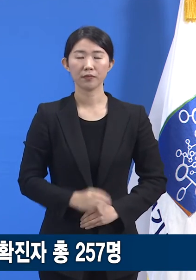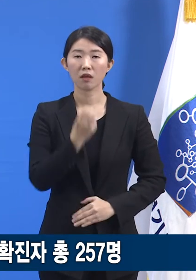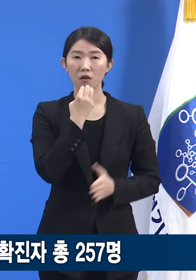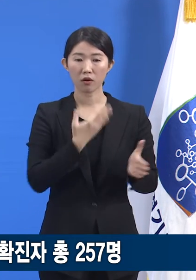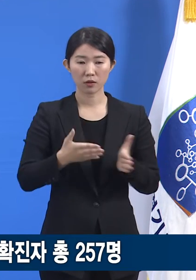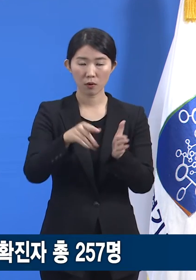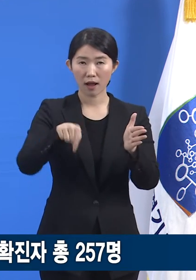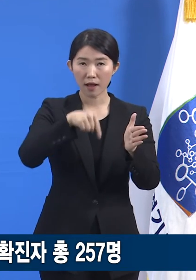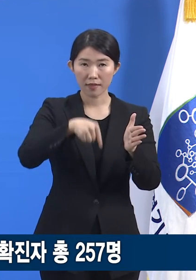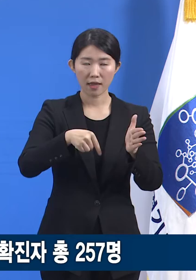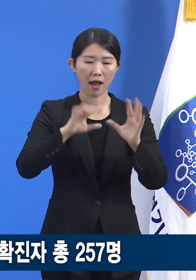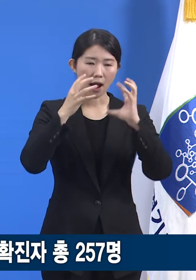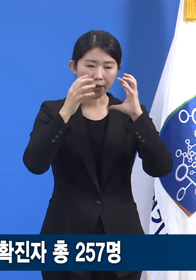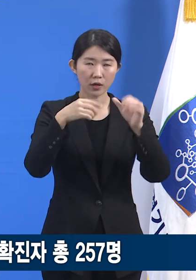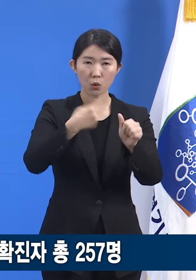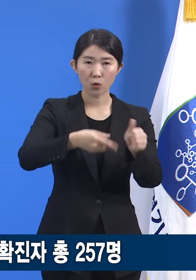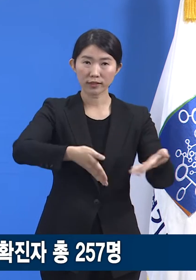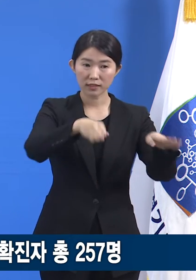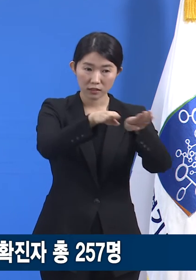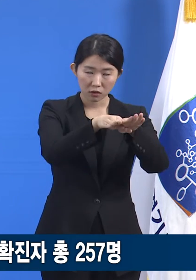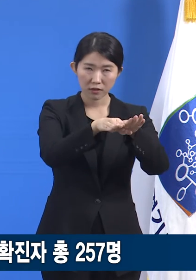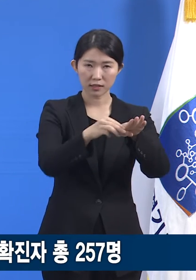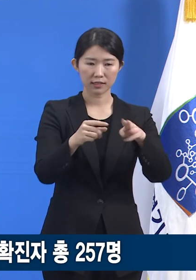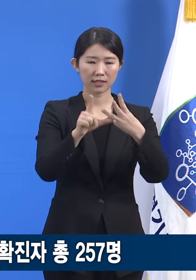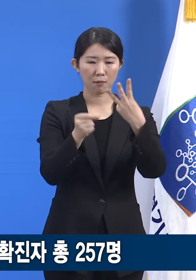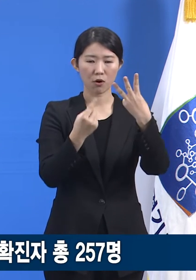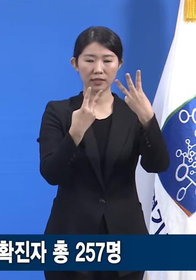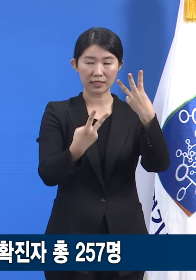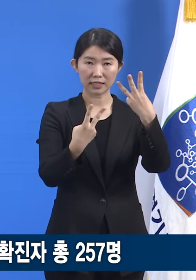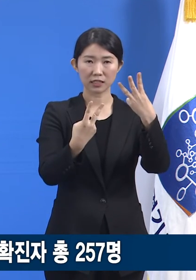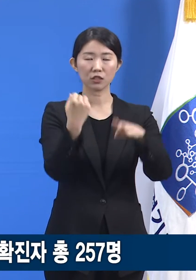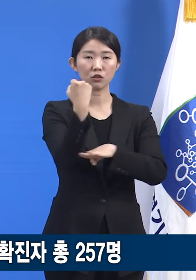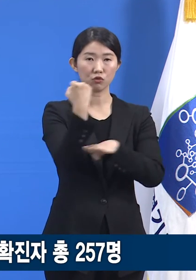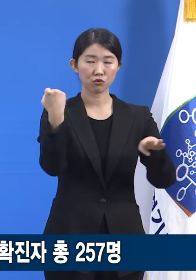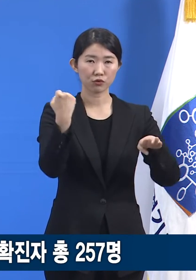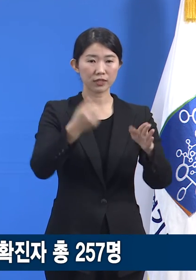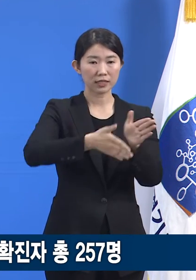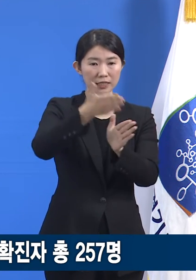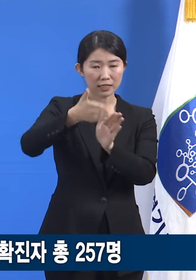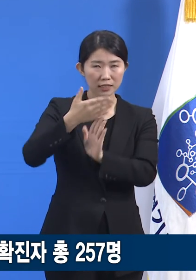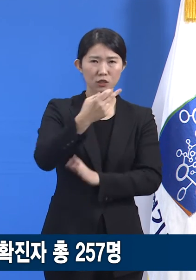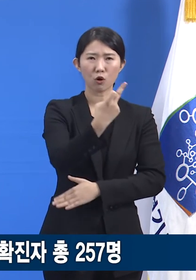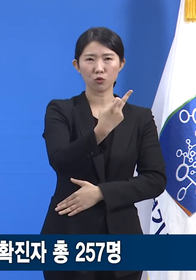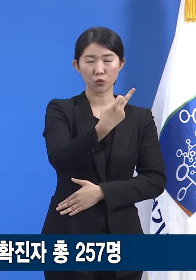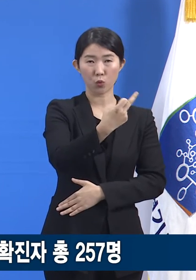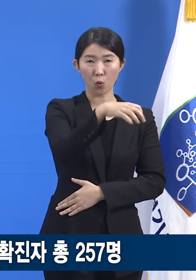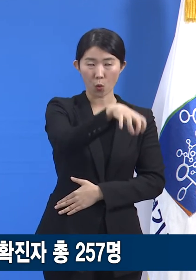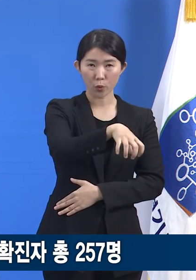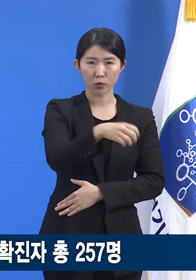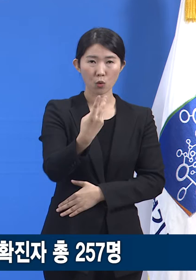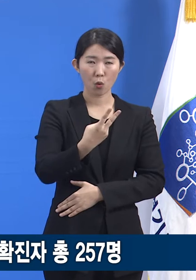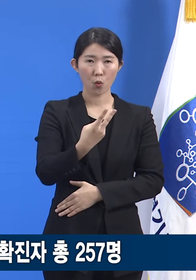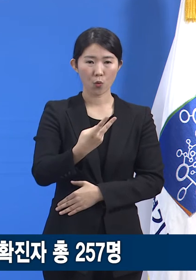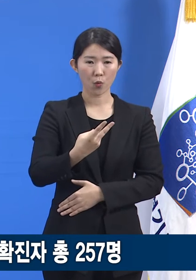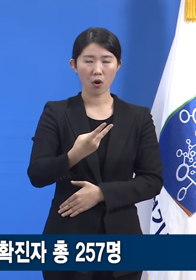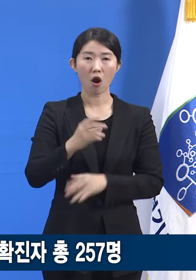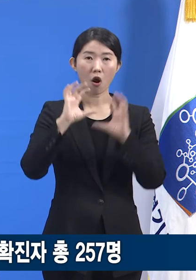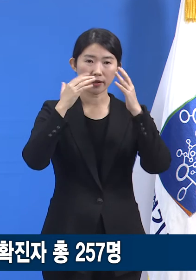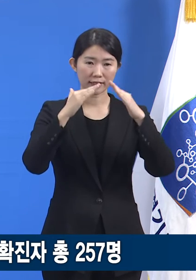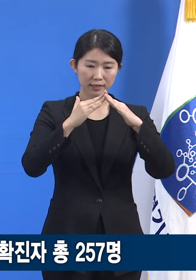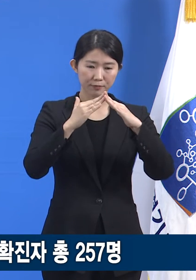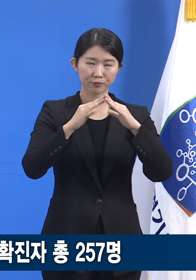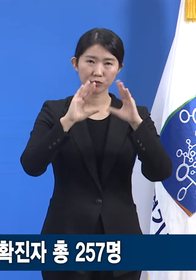유아교육시설 중 3월 2일 기준 12개 시군 20개 기관이 현지 일시 폐쇄